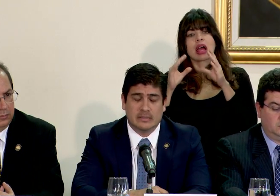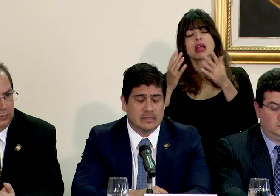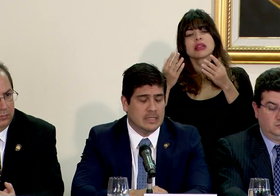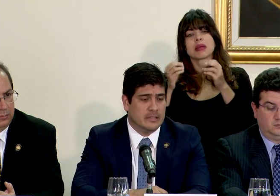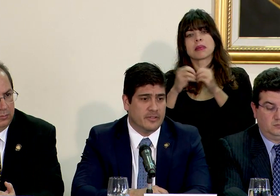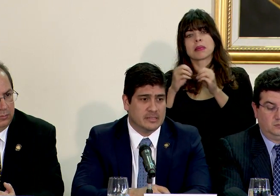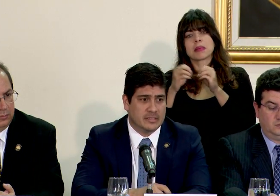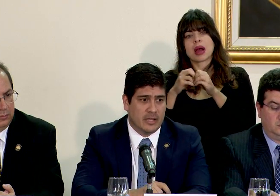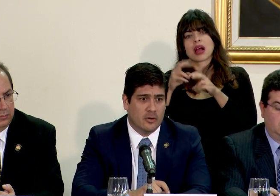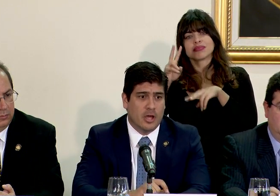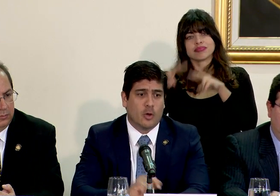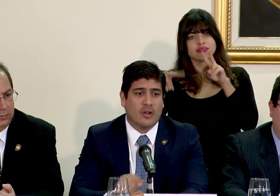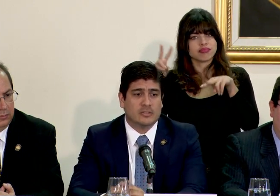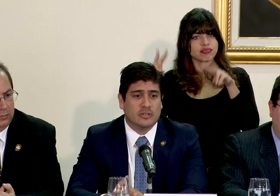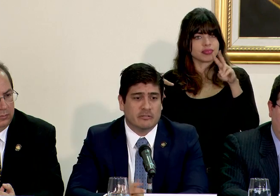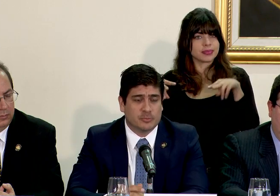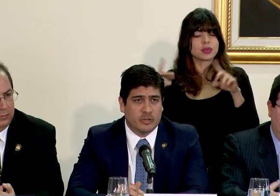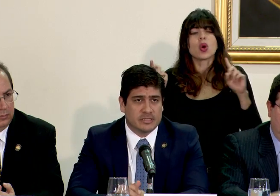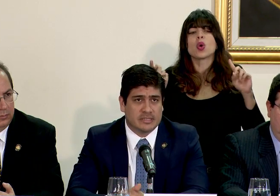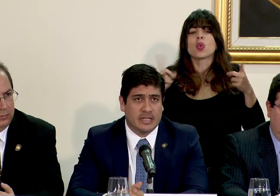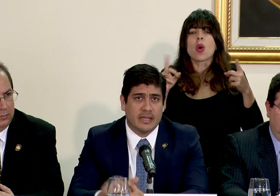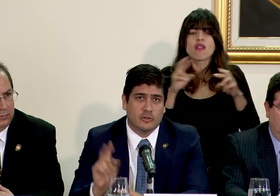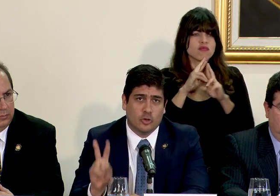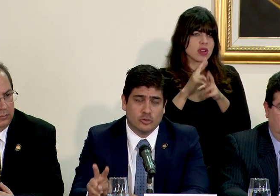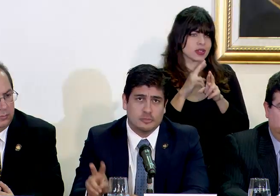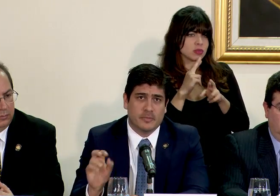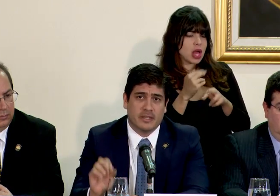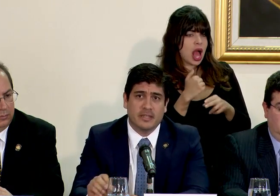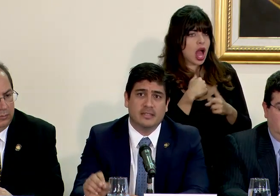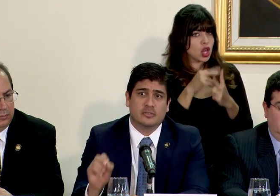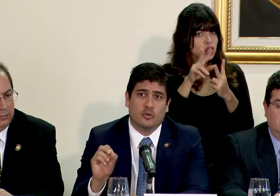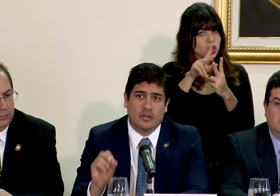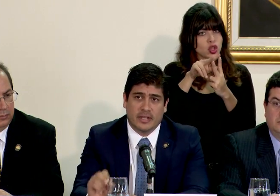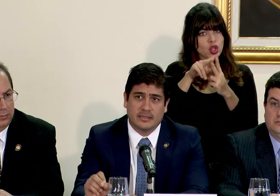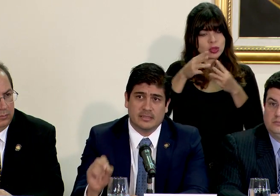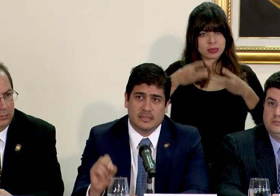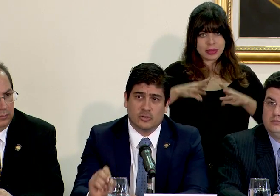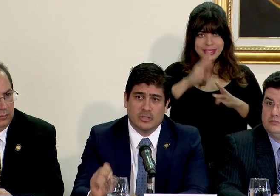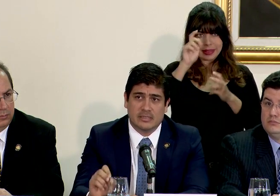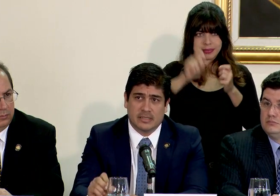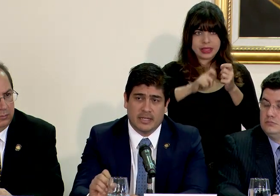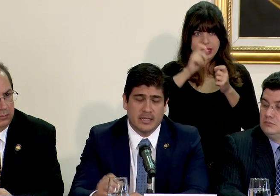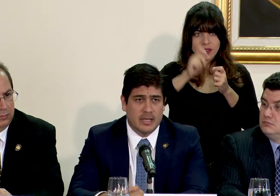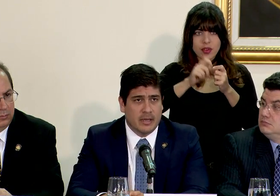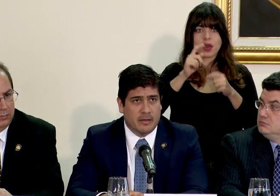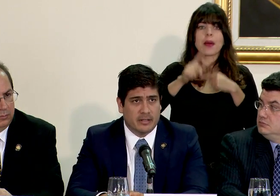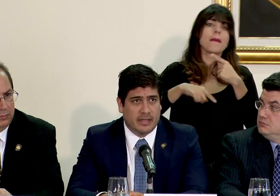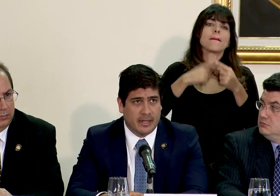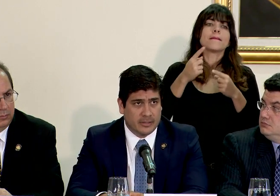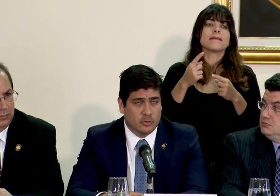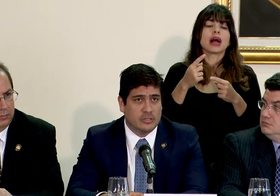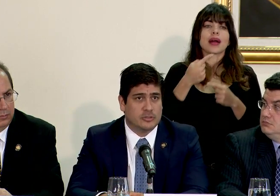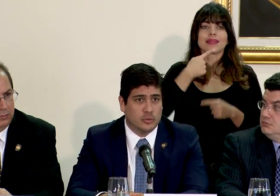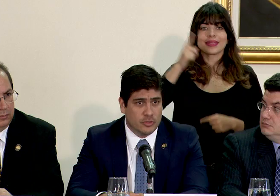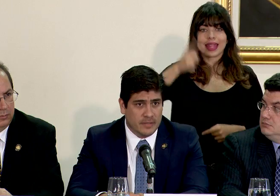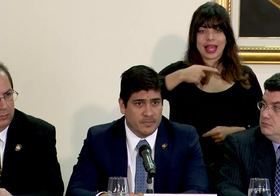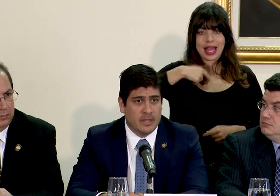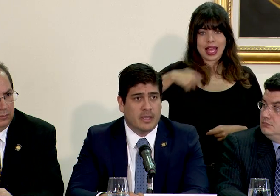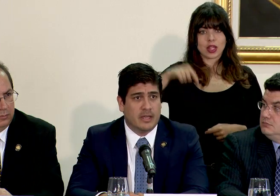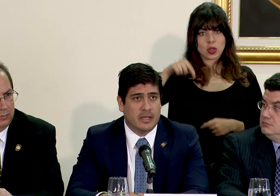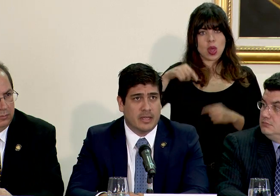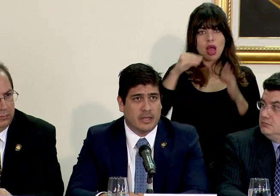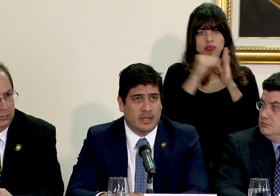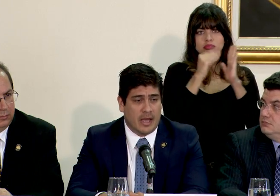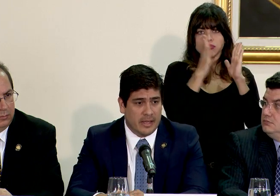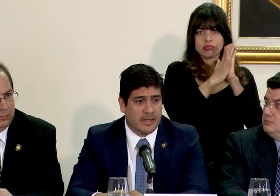es un poco más diferenciado. ¿Cuáles son las respuestas? Si hay dos medidas concretas que son las que el decreto instruye